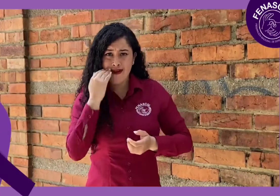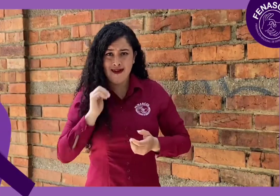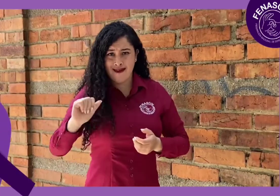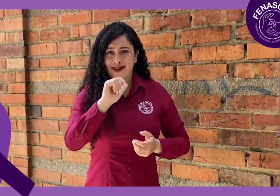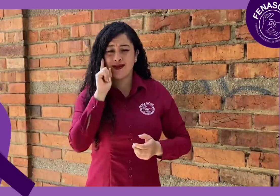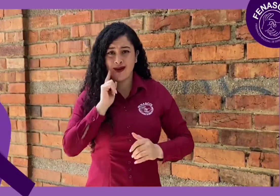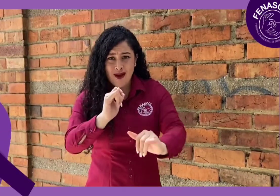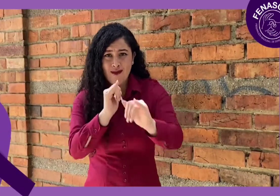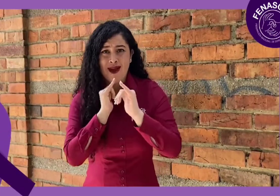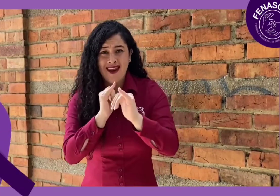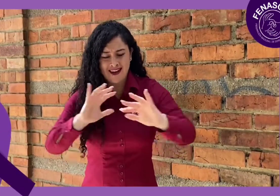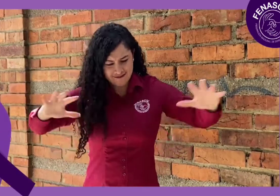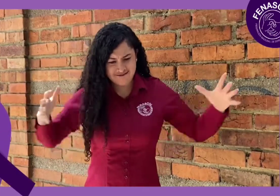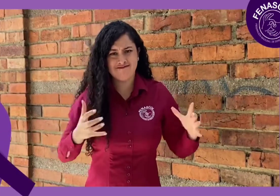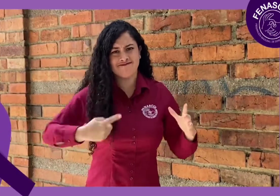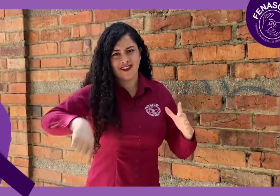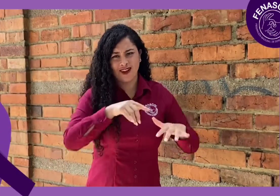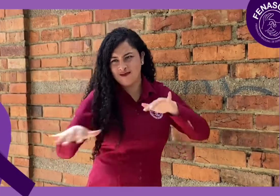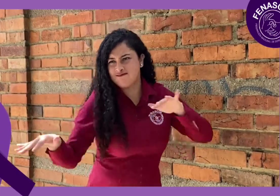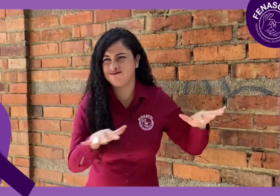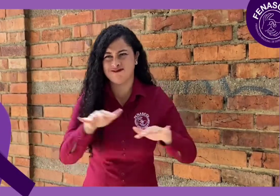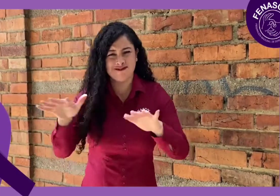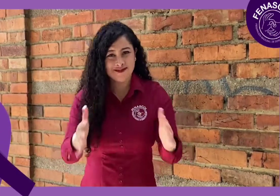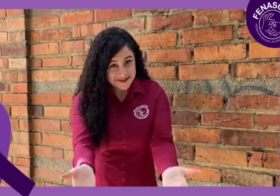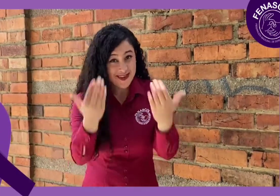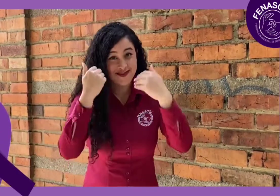sumarte a este movimiento. ¡Vamos!